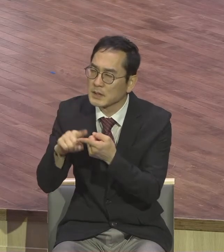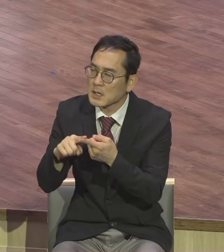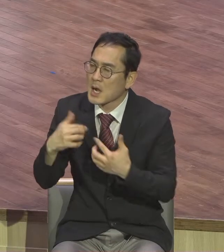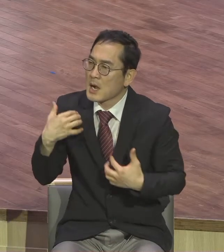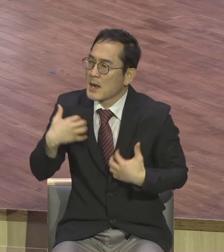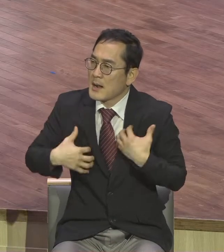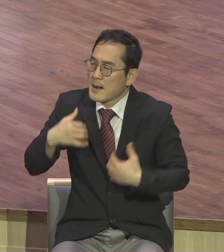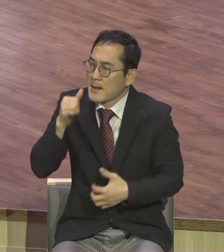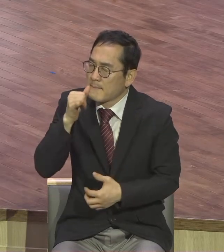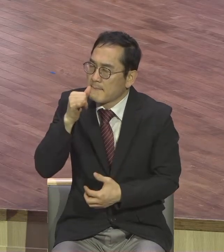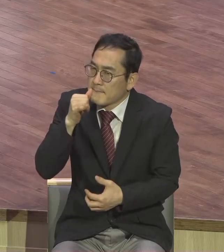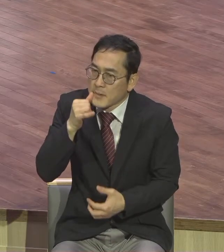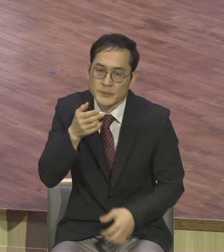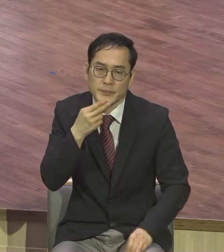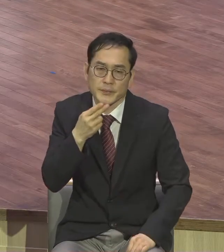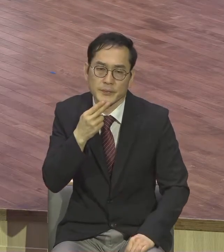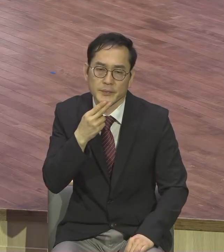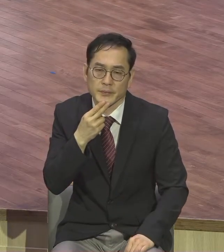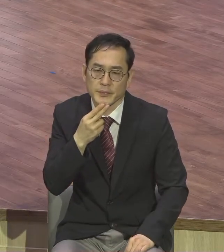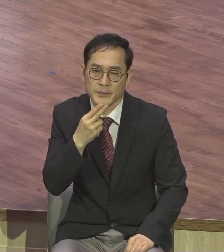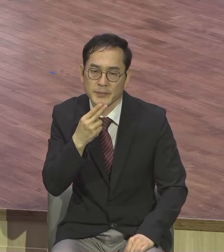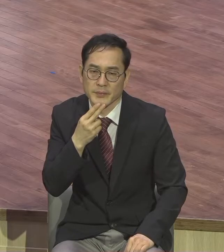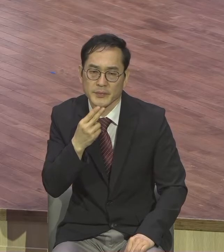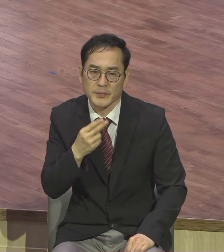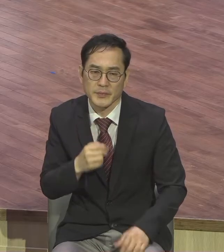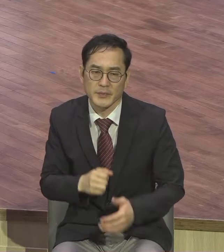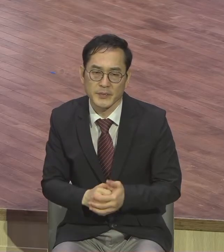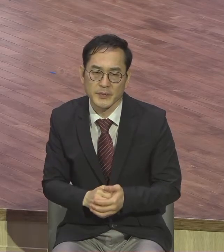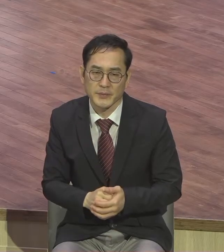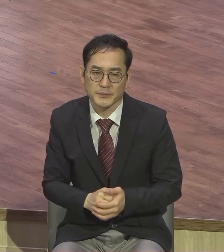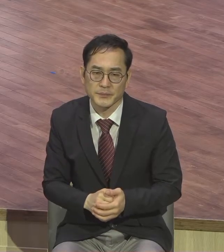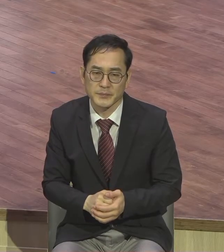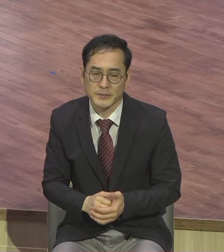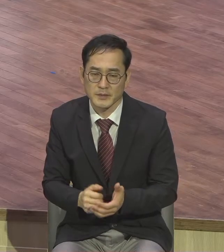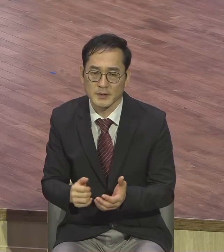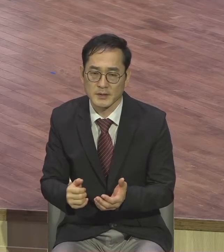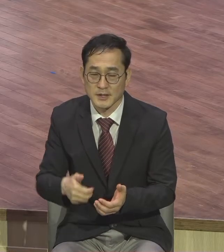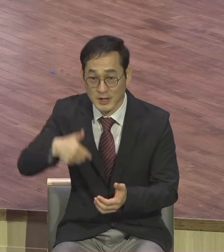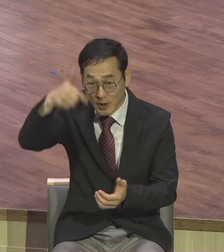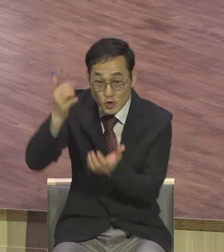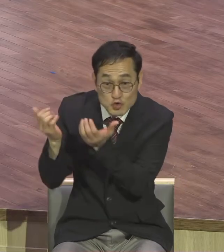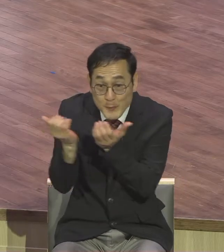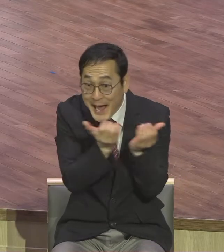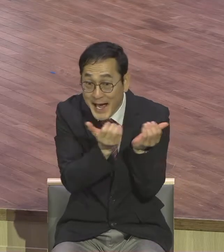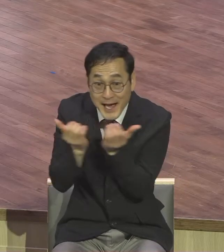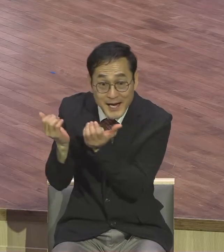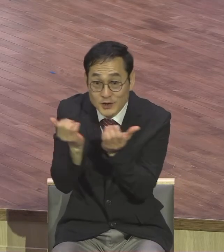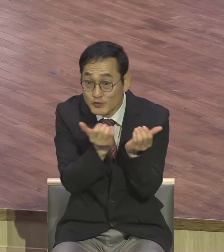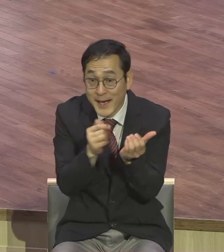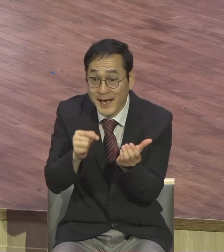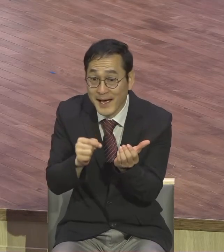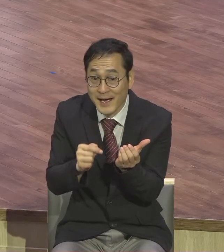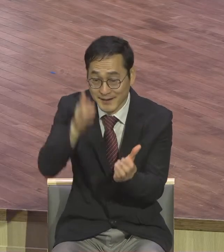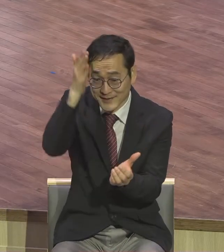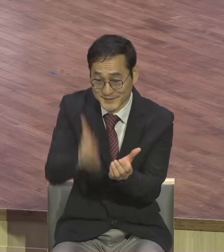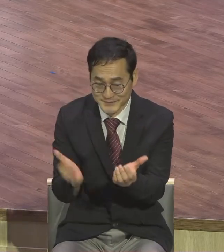수박 그 닭이십니다. 수박 끝을 아무리 핥아봐야 수박 맛 못 느낍니다. 수박 그